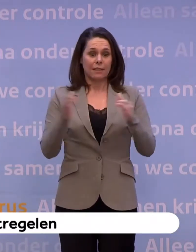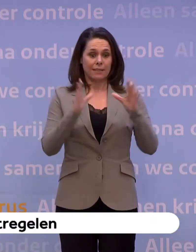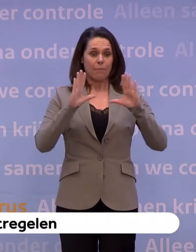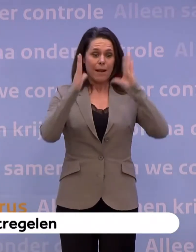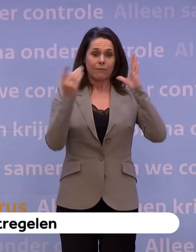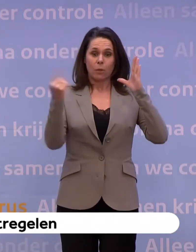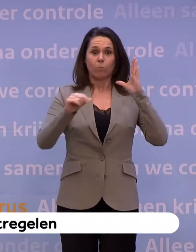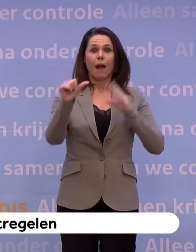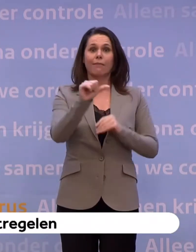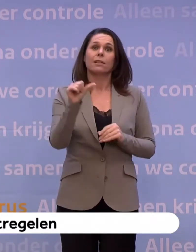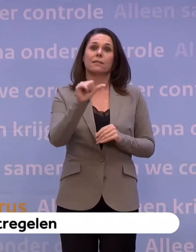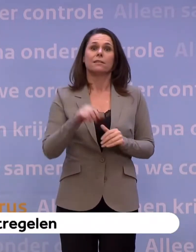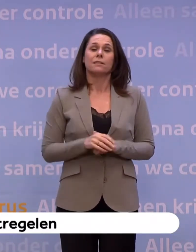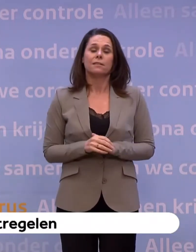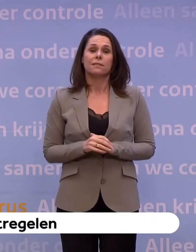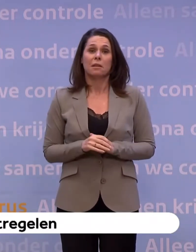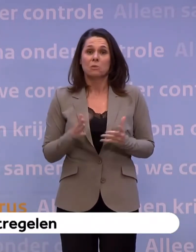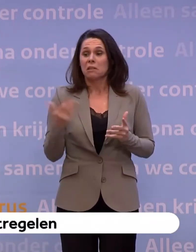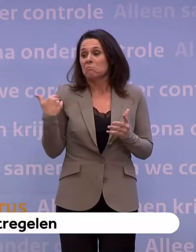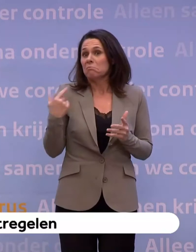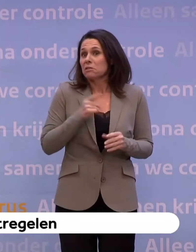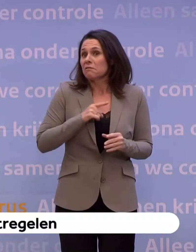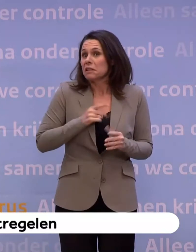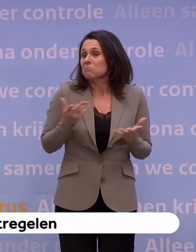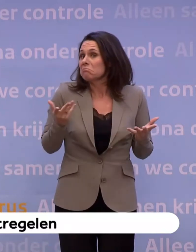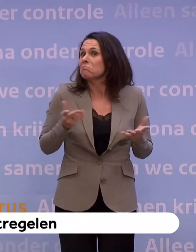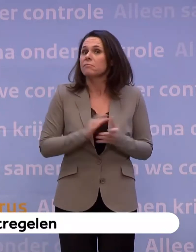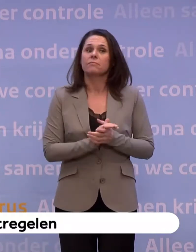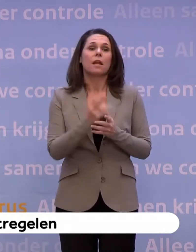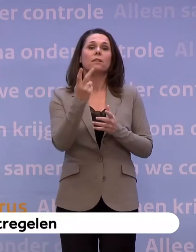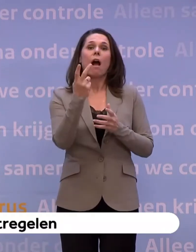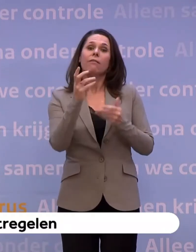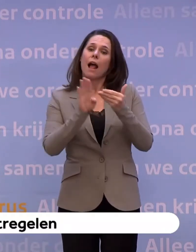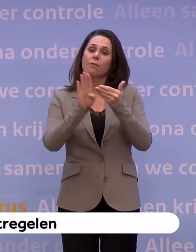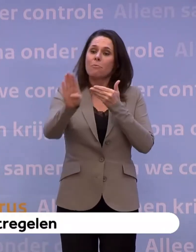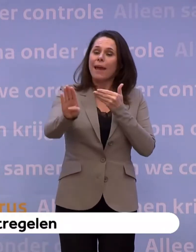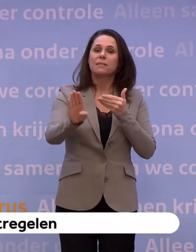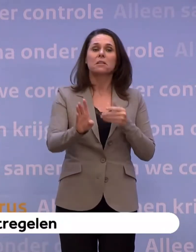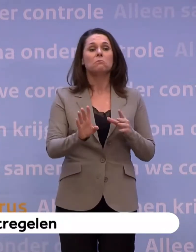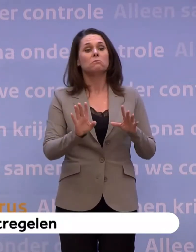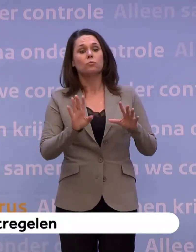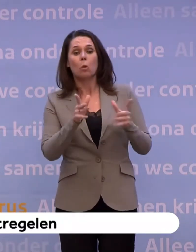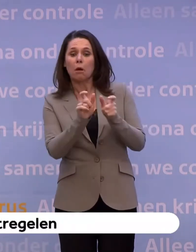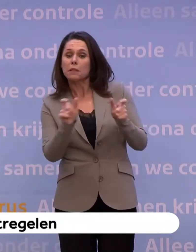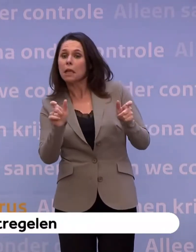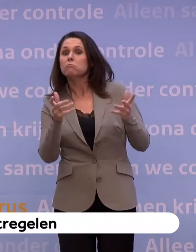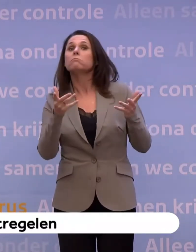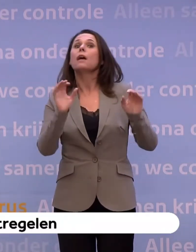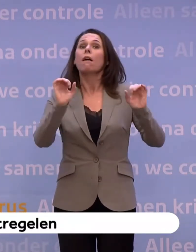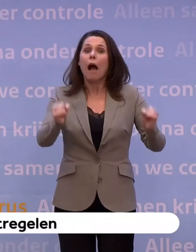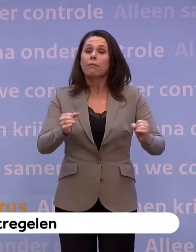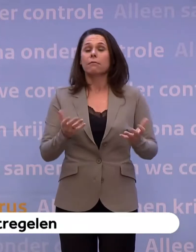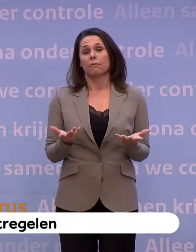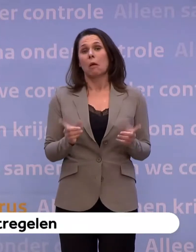anders zal zijn dan zoals we die recent gewend waren. Wat kan er straks binnen die anderhalve meter misschien wel? Het is belangrijk